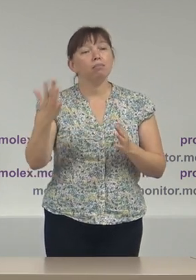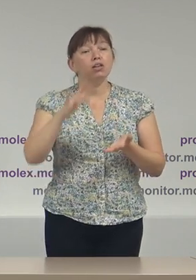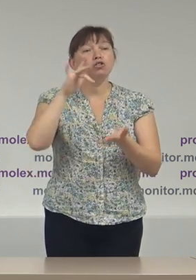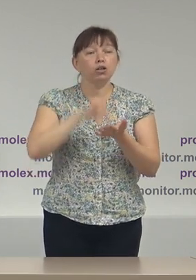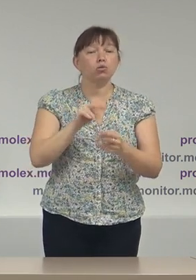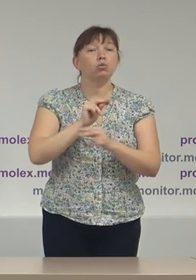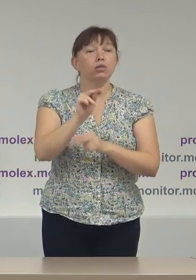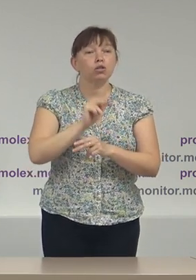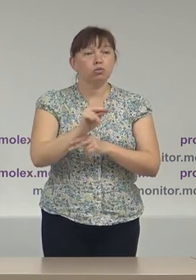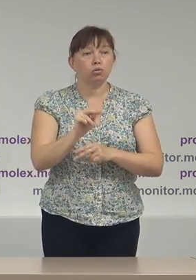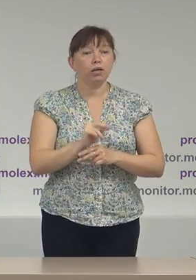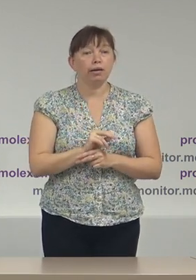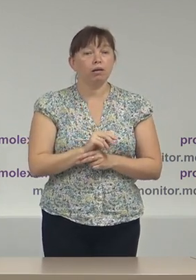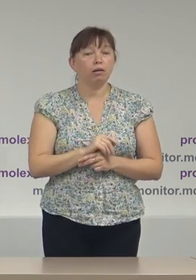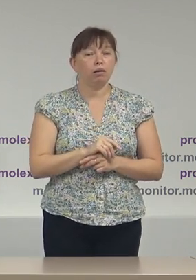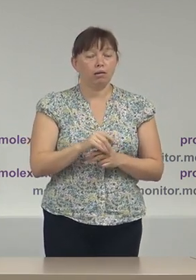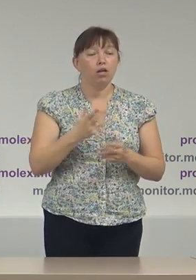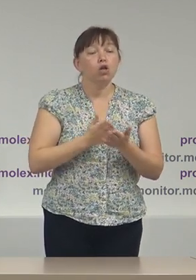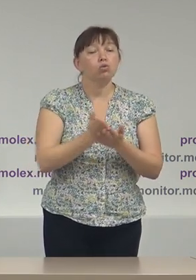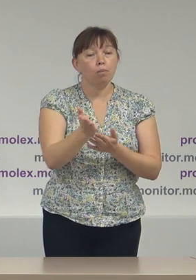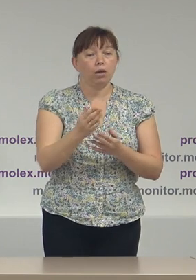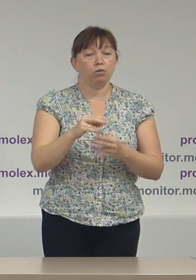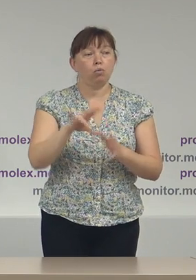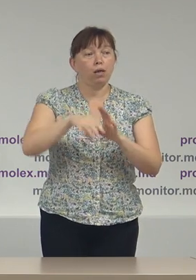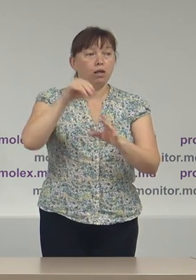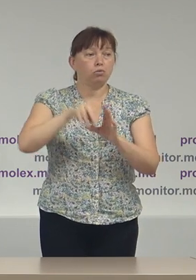centrului de instruire în domeniul electoral.